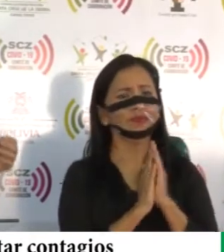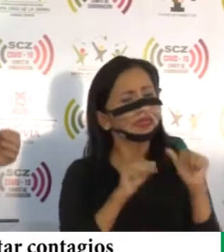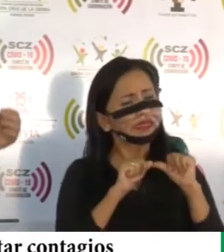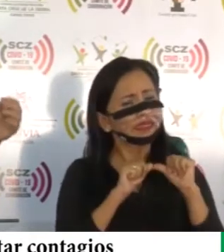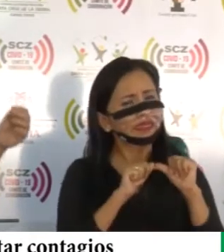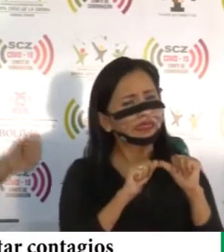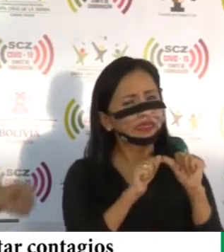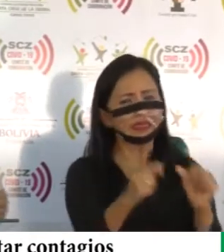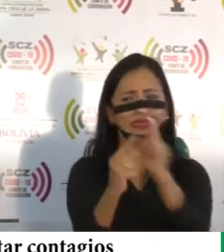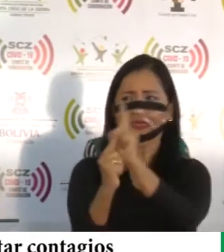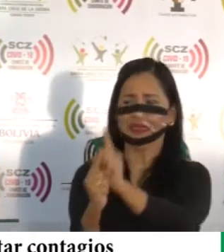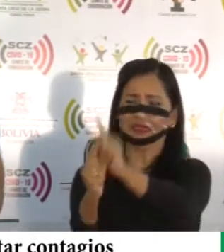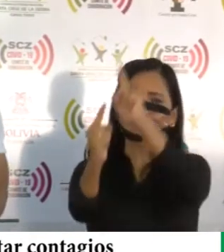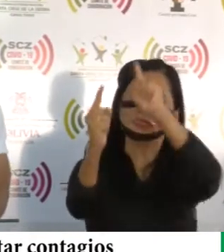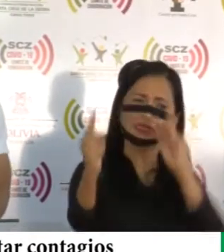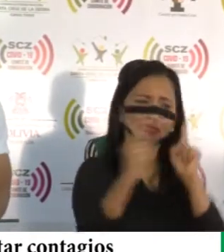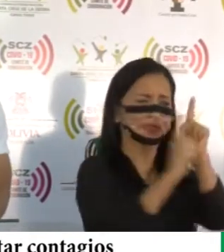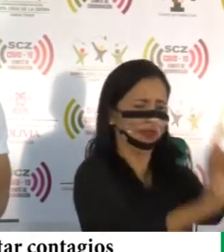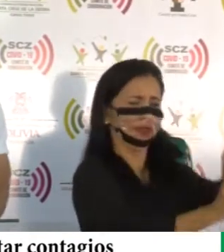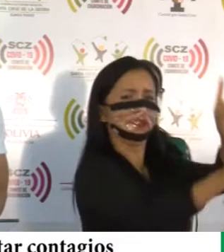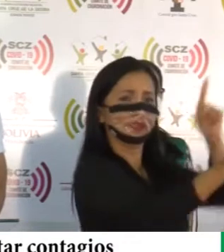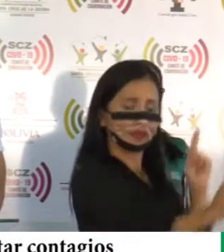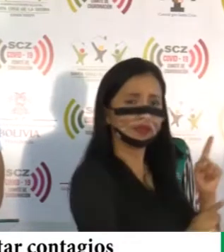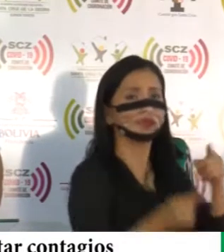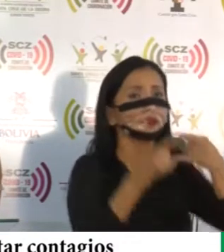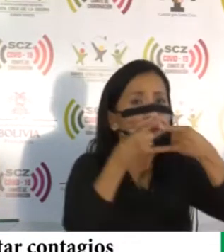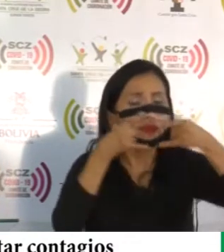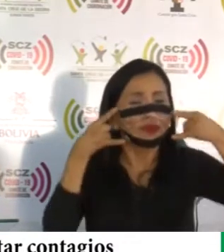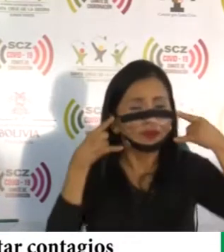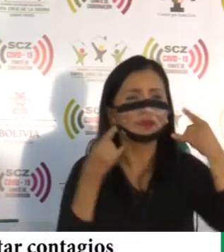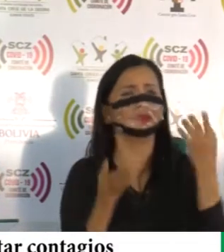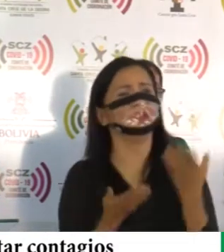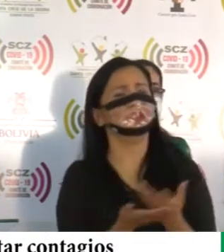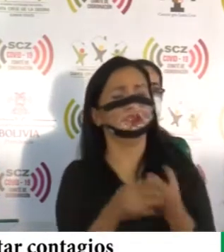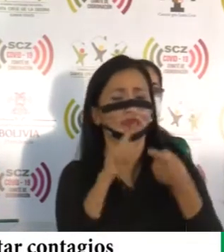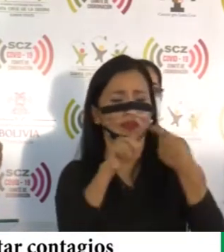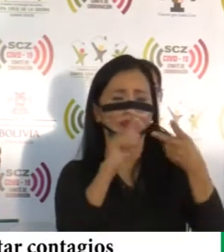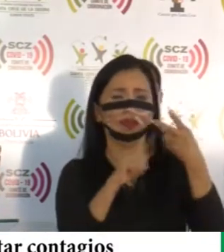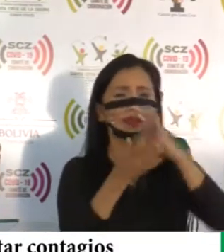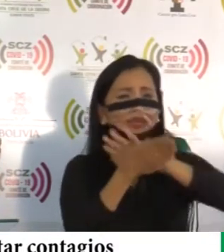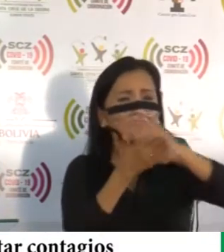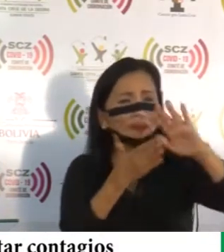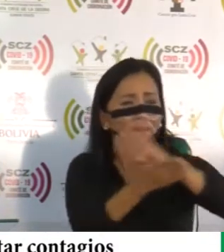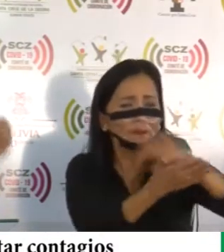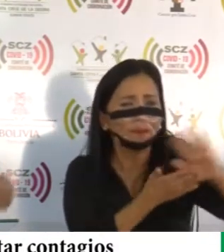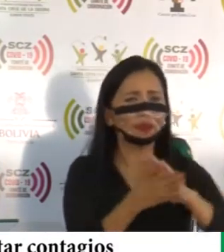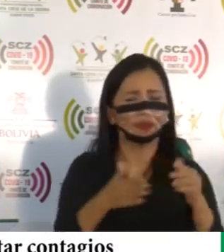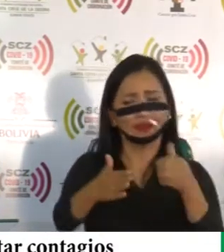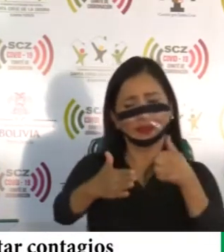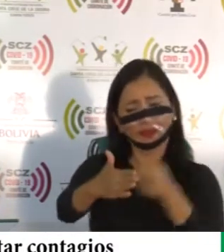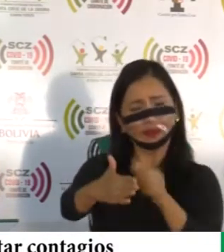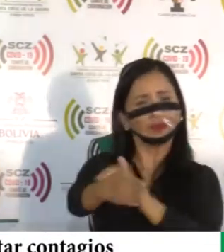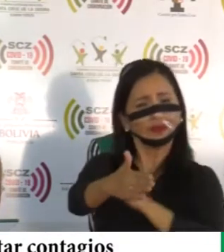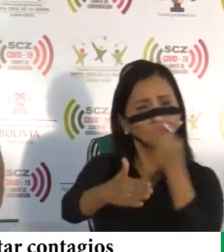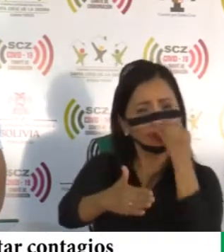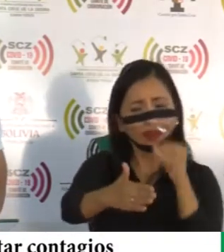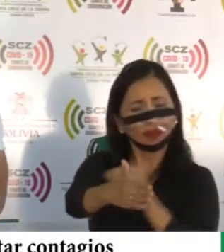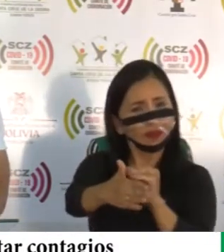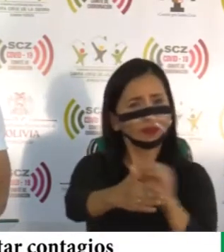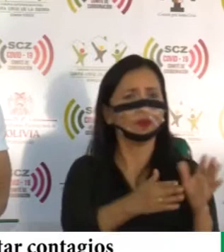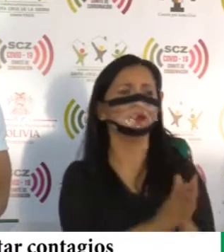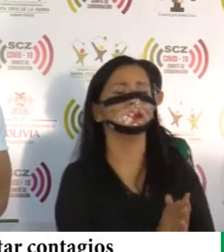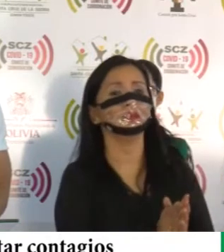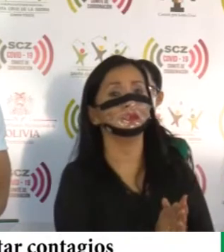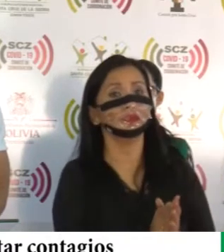mantengamos la distancia social, que usemos barbijo, la higiene, el alcohol, pero sobre